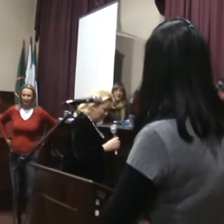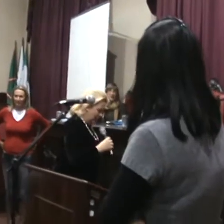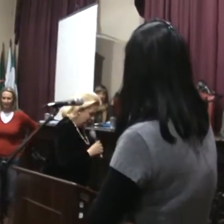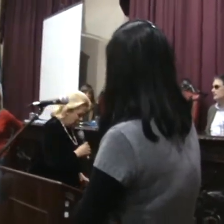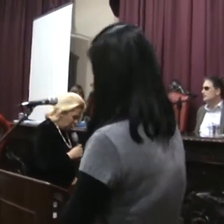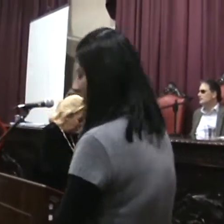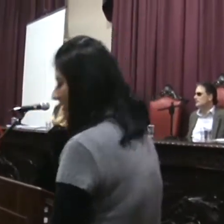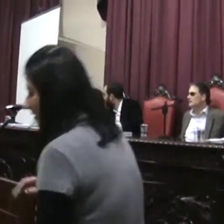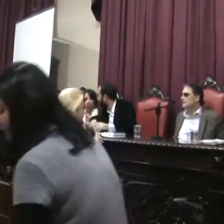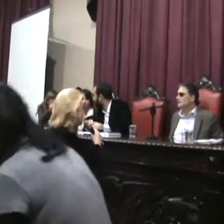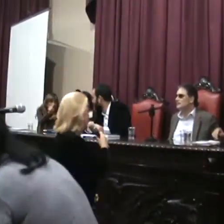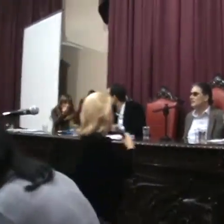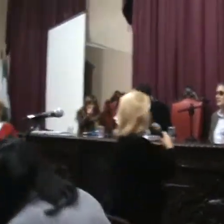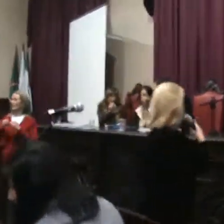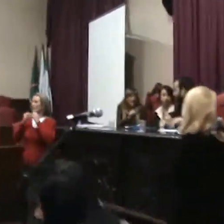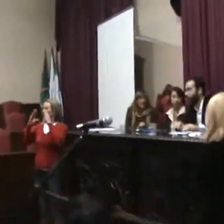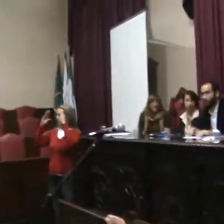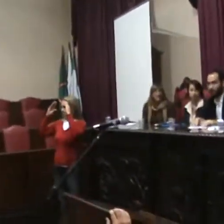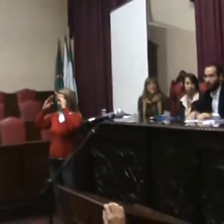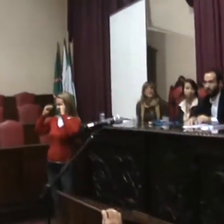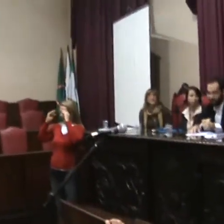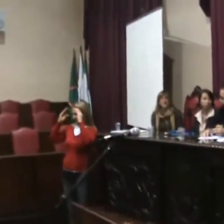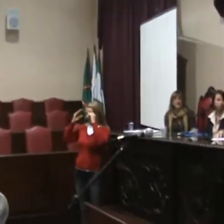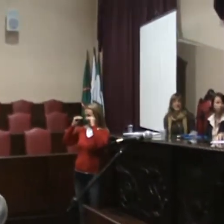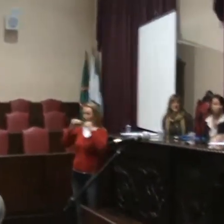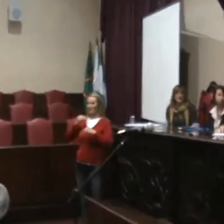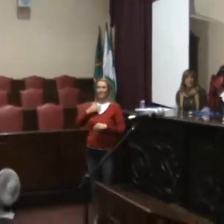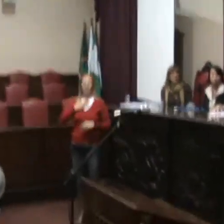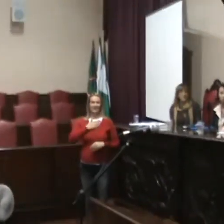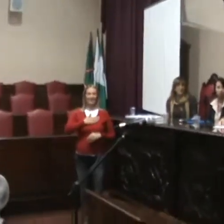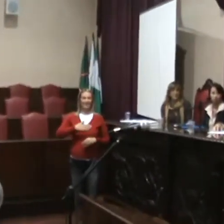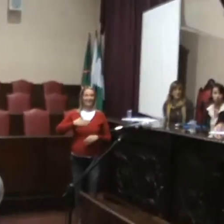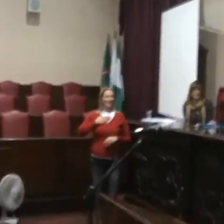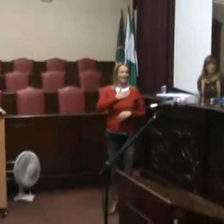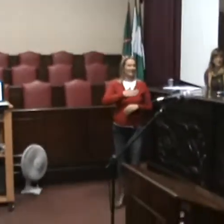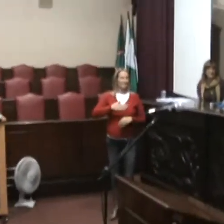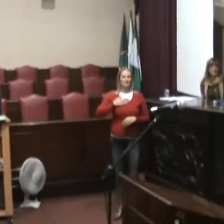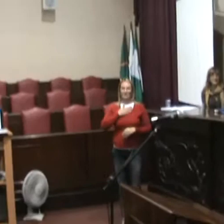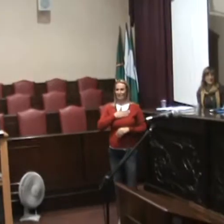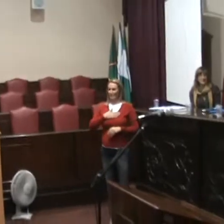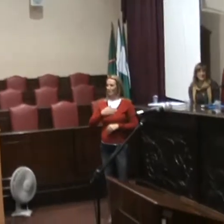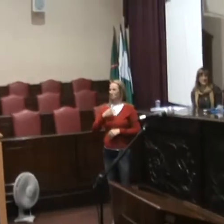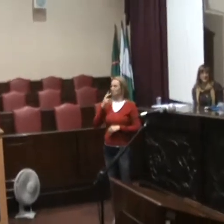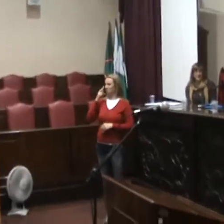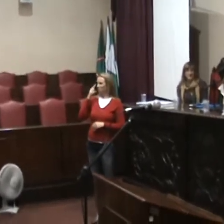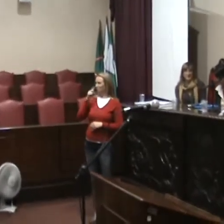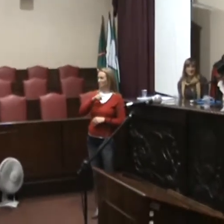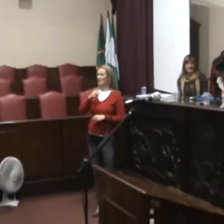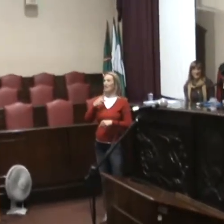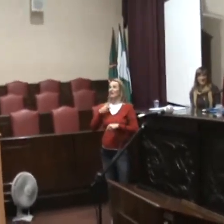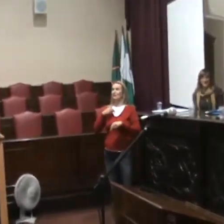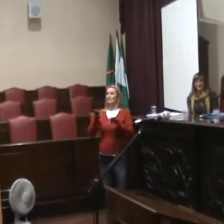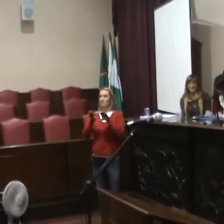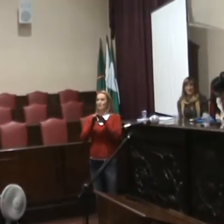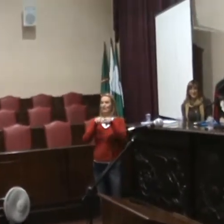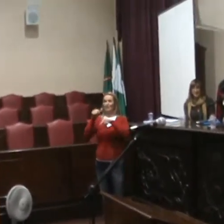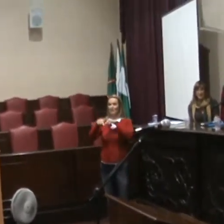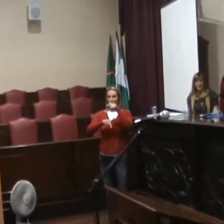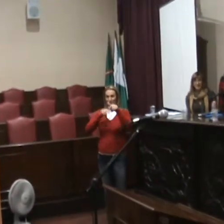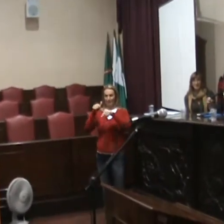Boa noite, desembargadoras, sempre um privilégio de ouvi-lo falar. Eu trabalho com educação e nessa perspectiva